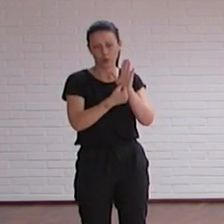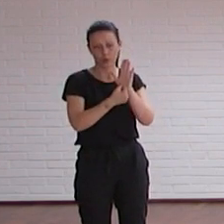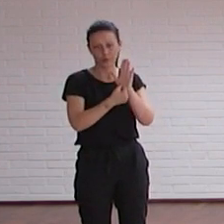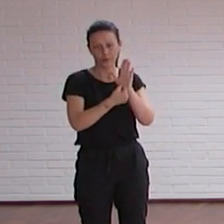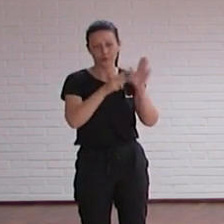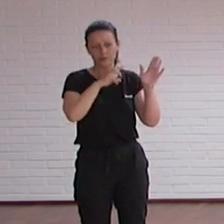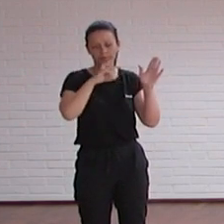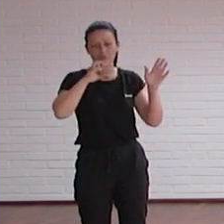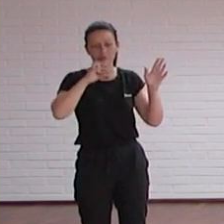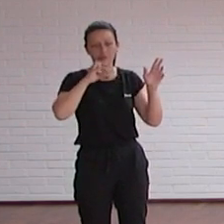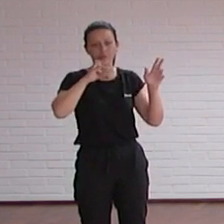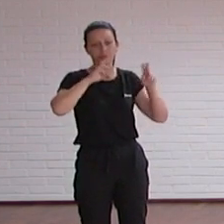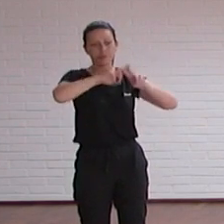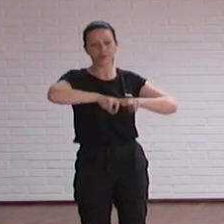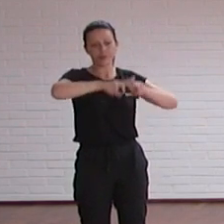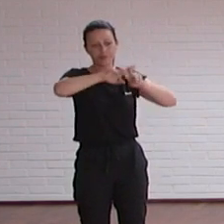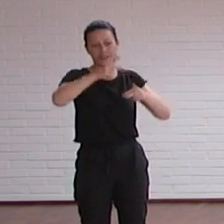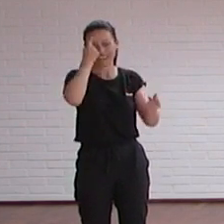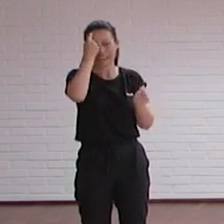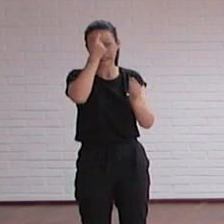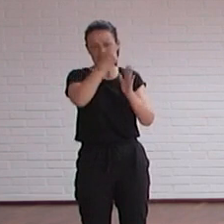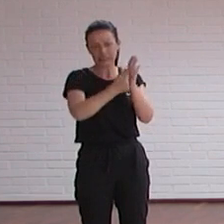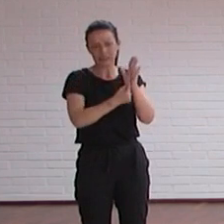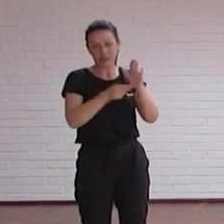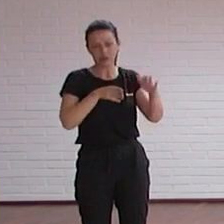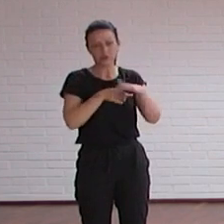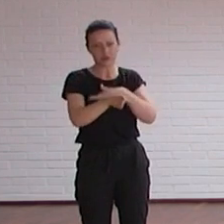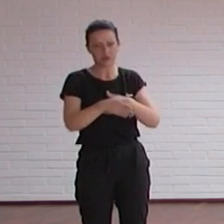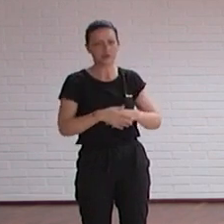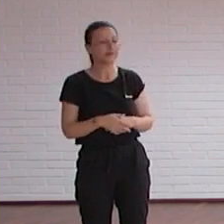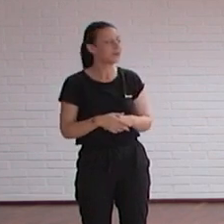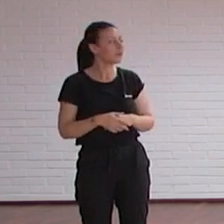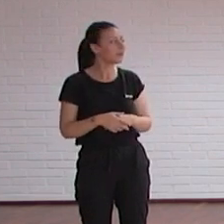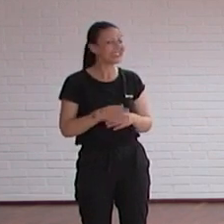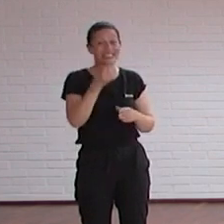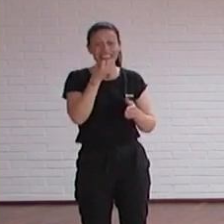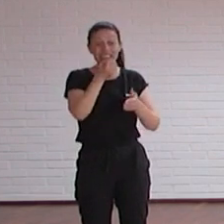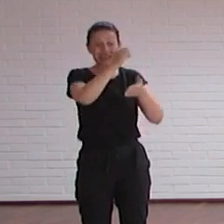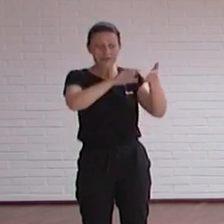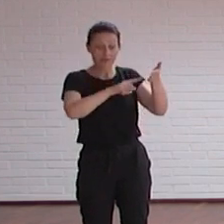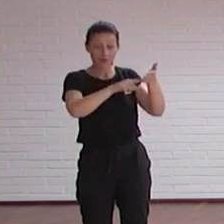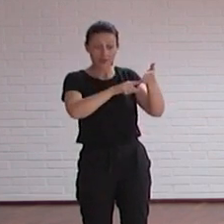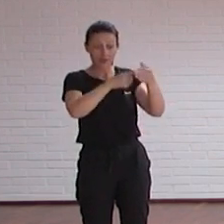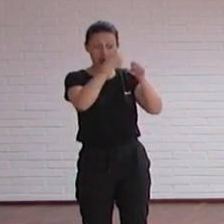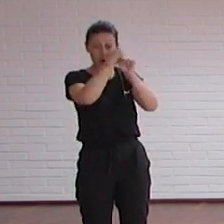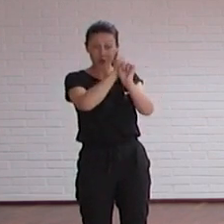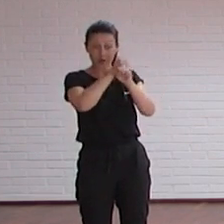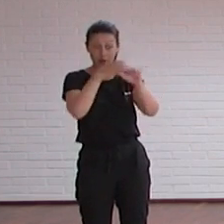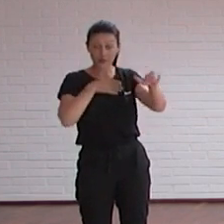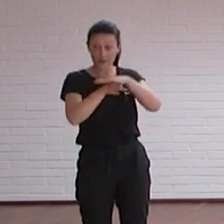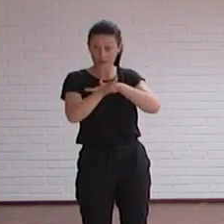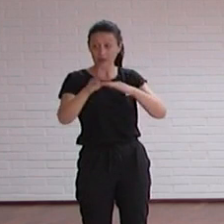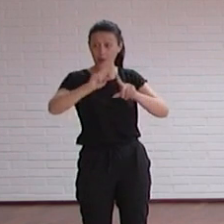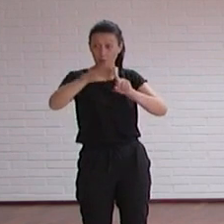la evaluación de los criterios de accesibilidad, de los requisitos de accesibilidad. Ese informe lo emite el Observatorio de Accesibilidad